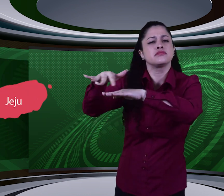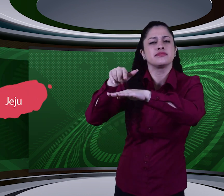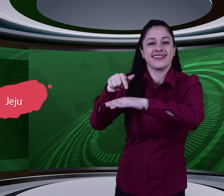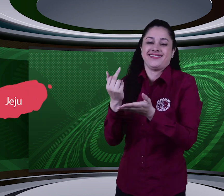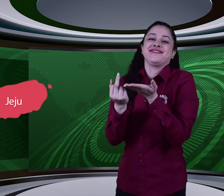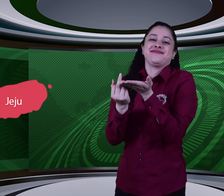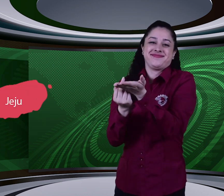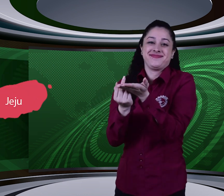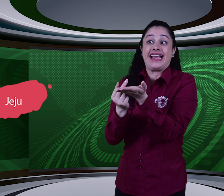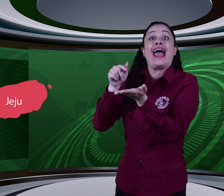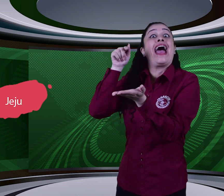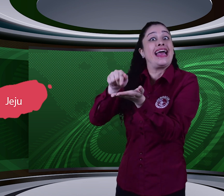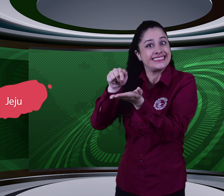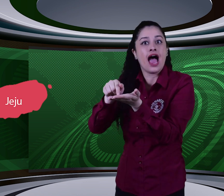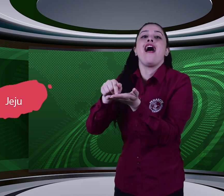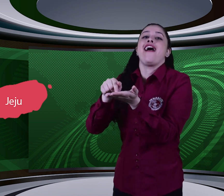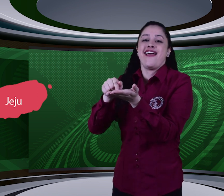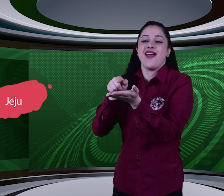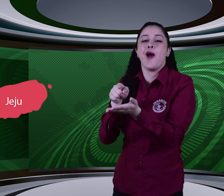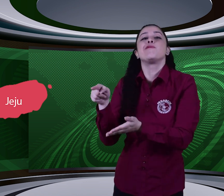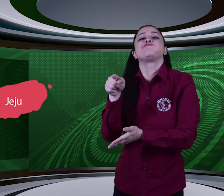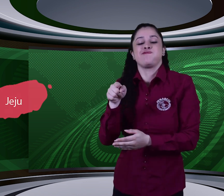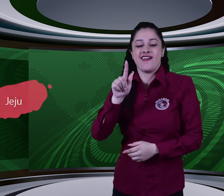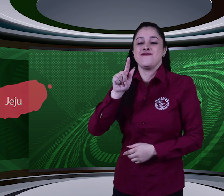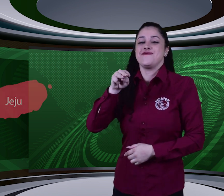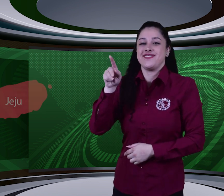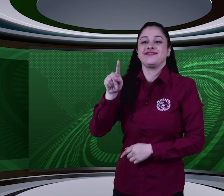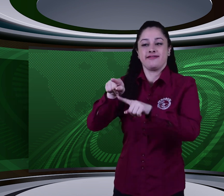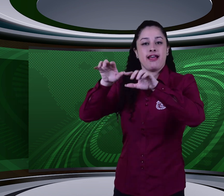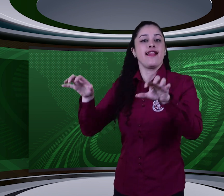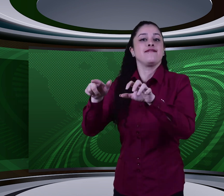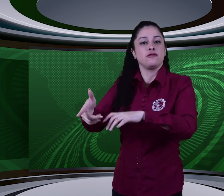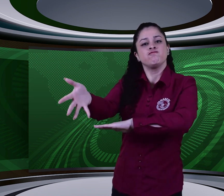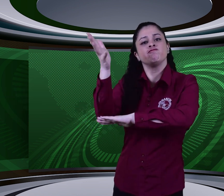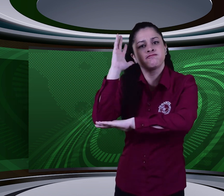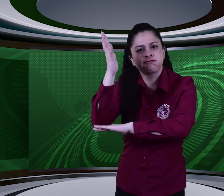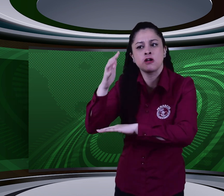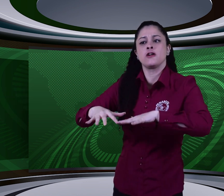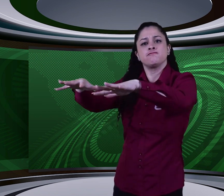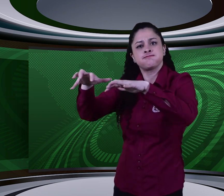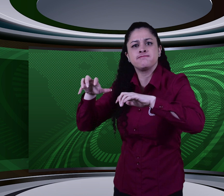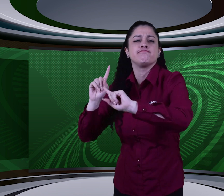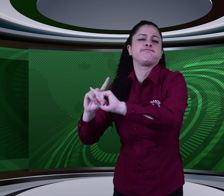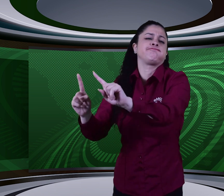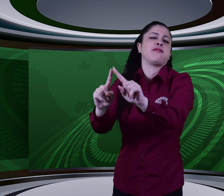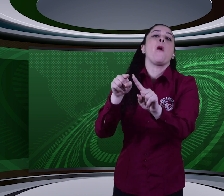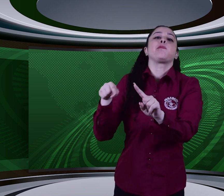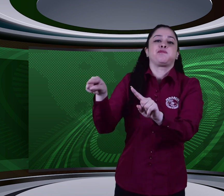lugar donde se encuentran reunidos en estos momentos, en donde se llevan a cabo diferentes actividades en torno al